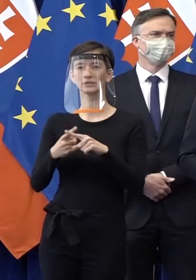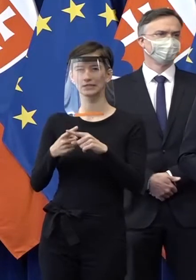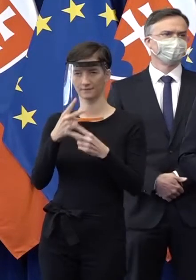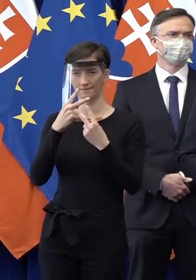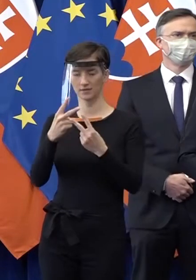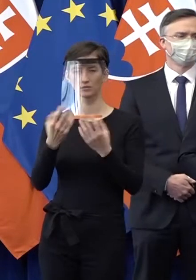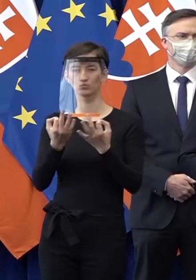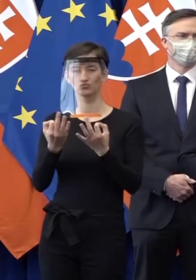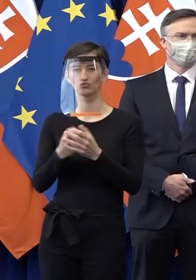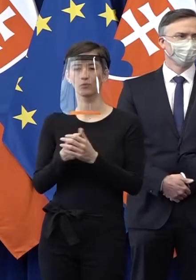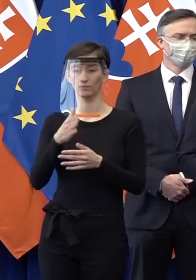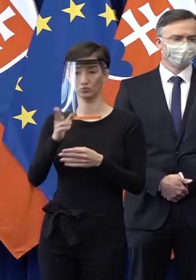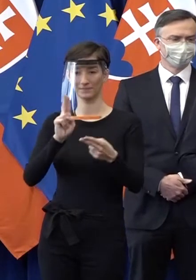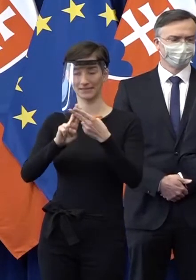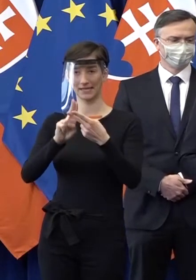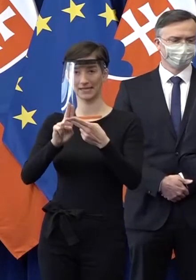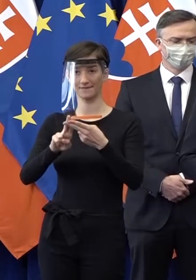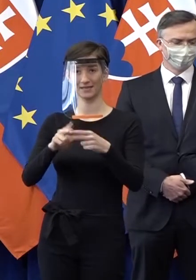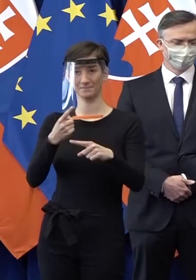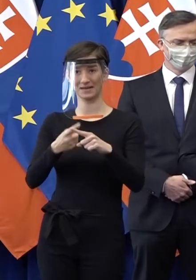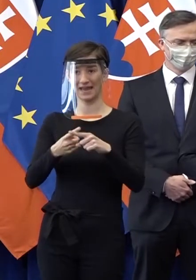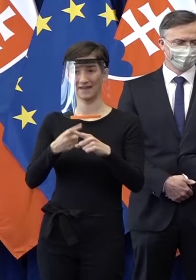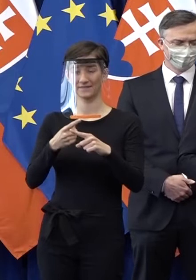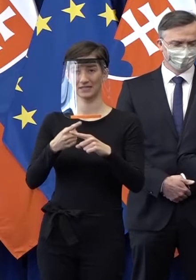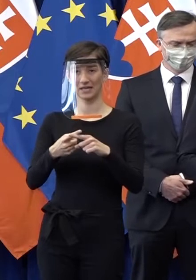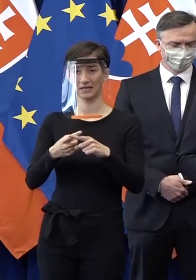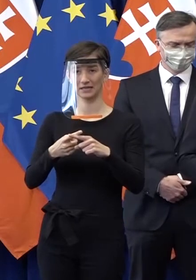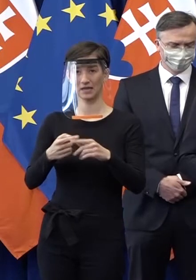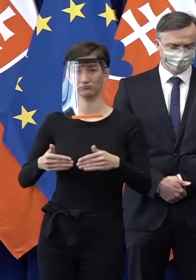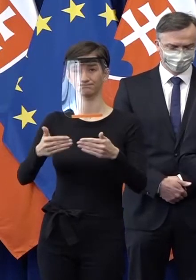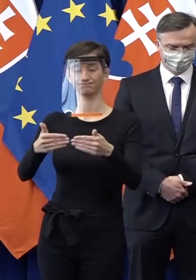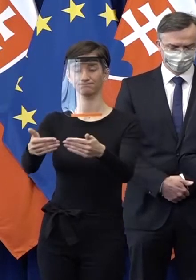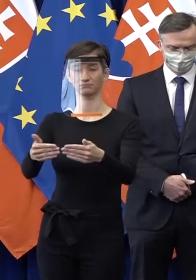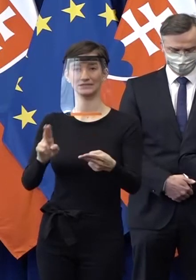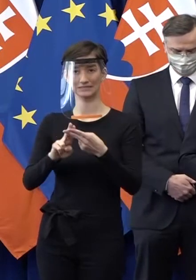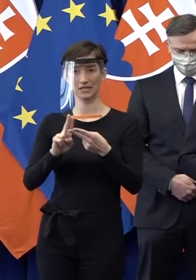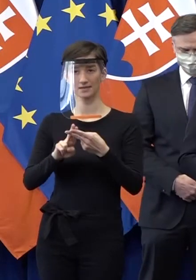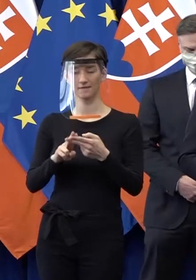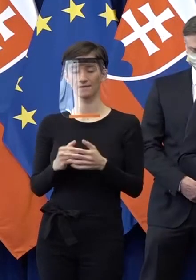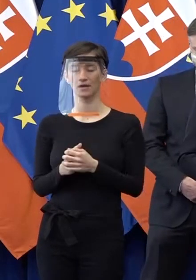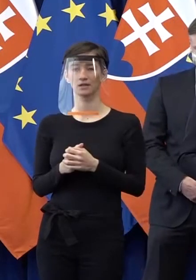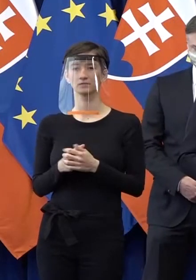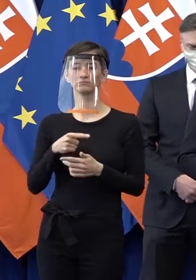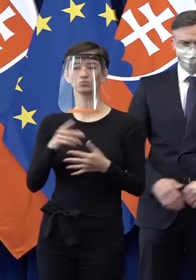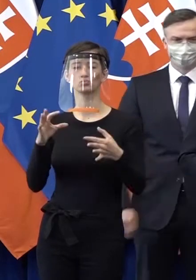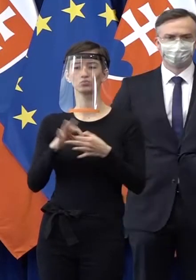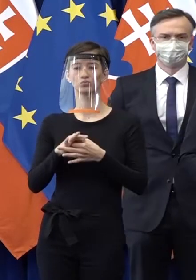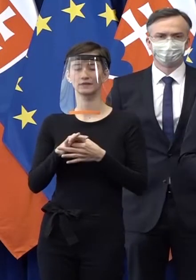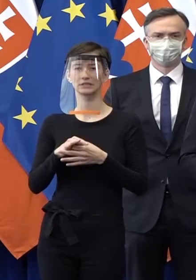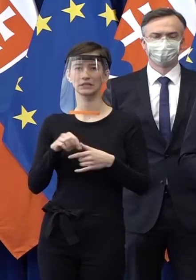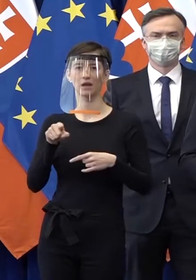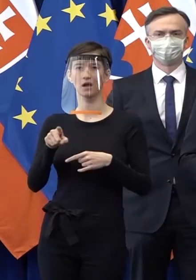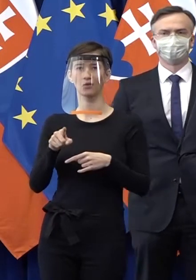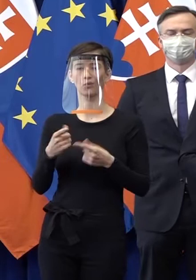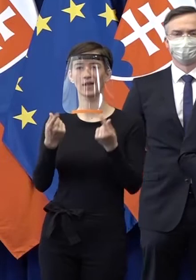dohodli, že sa budeme stretávať pravidelne na úrovni predsedu vlády. My sme to tak symbolicky nazvali ekonomicky krízový